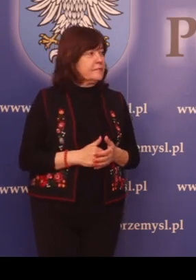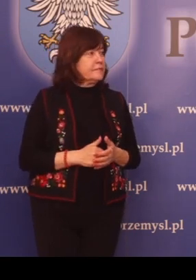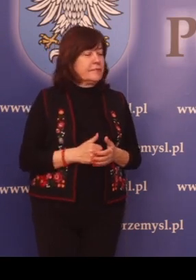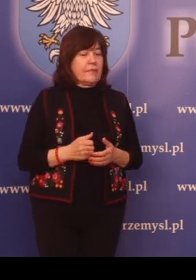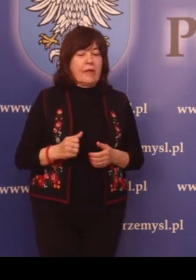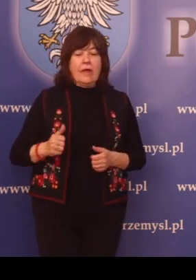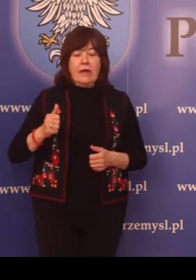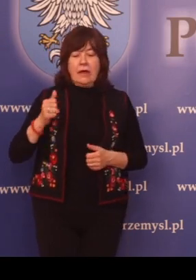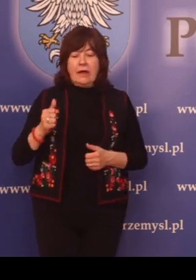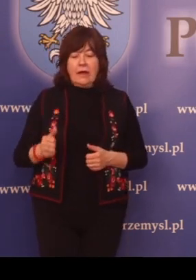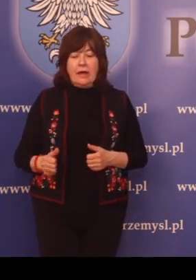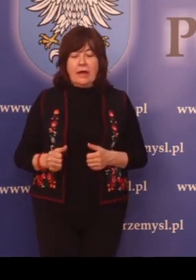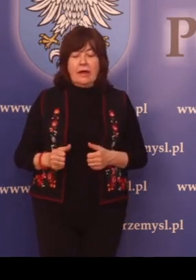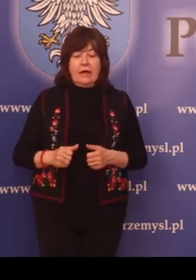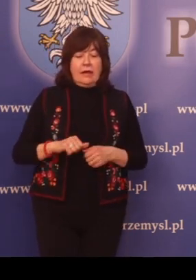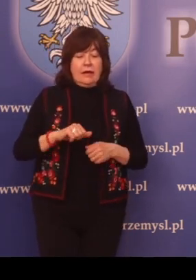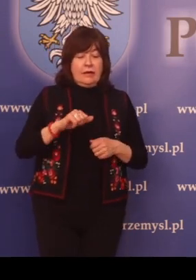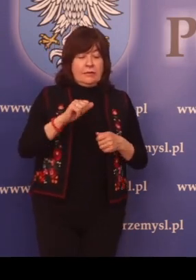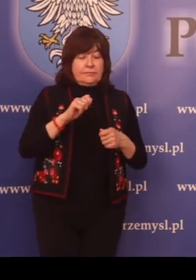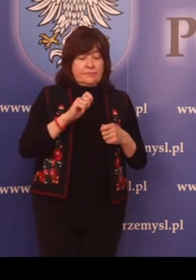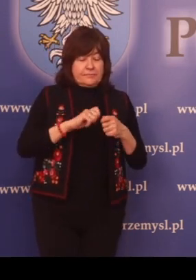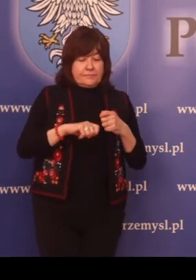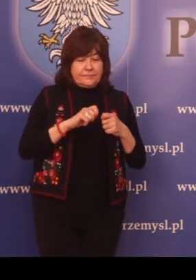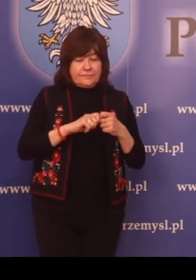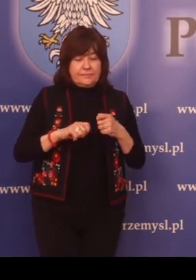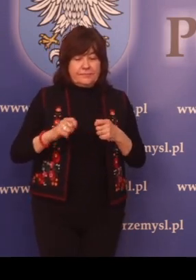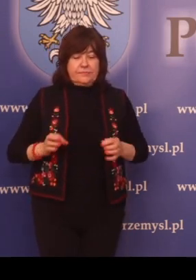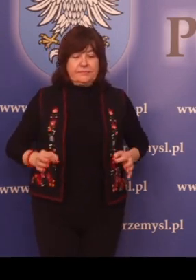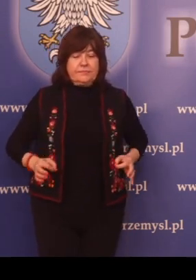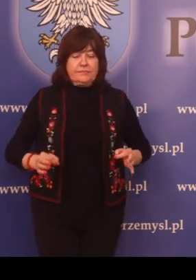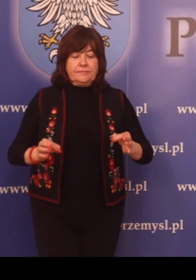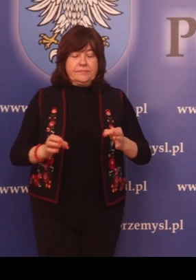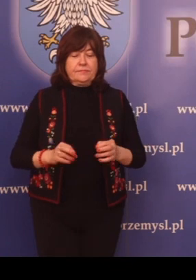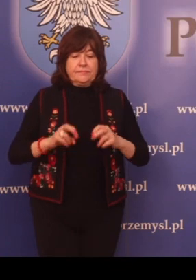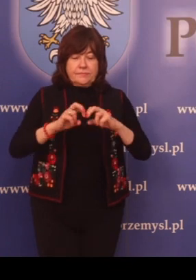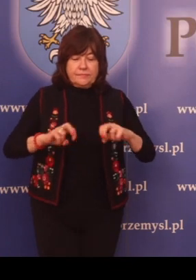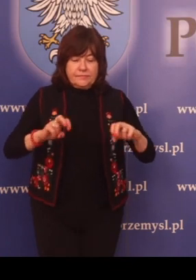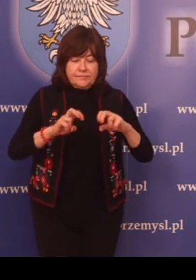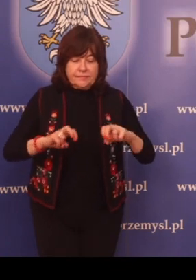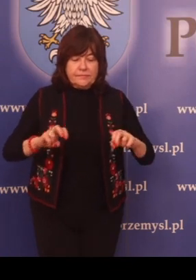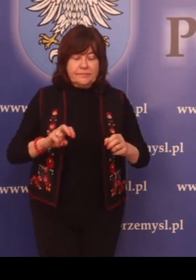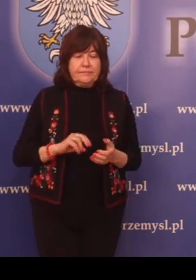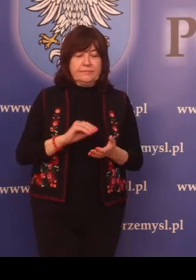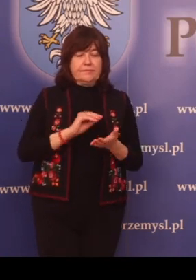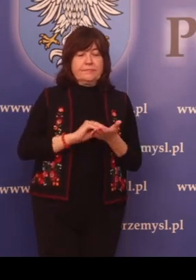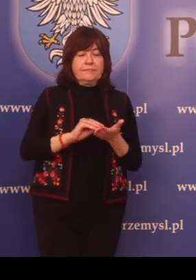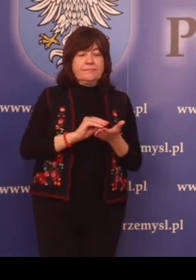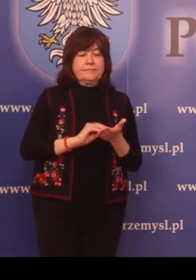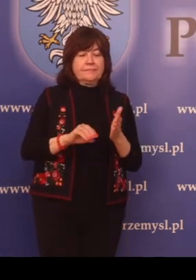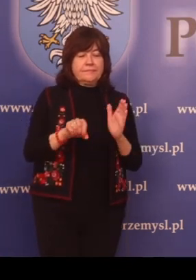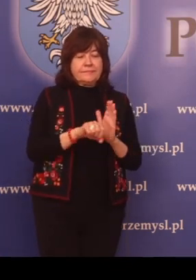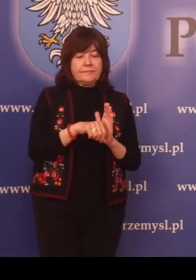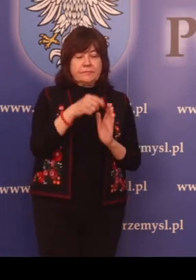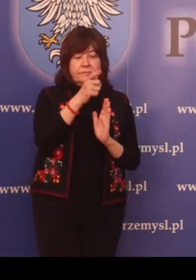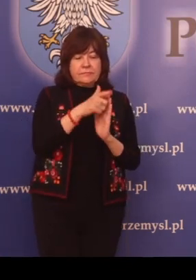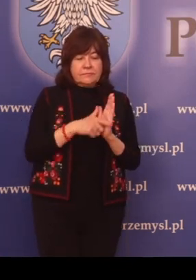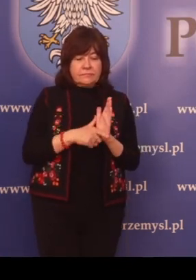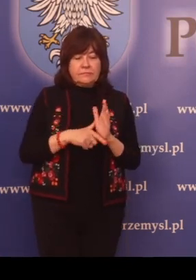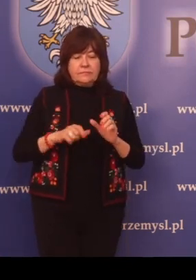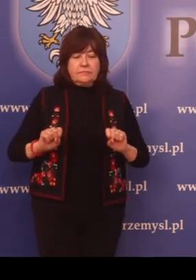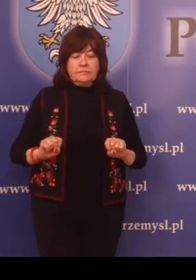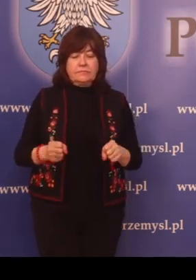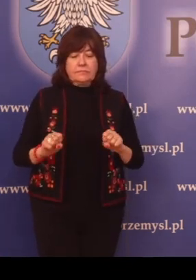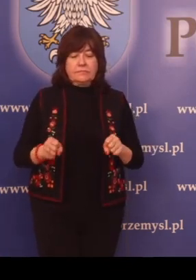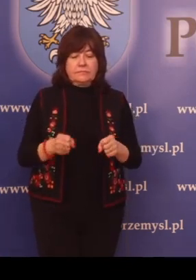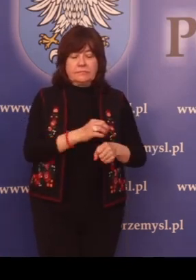Stacje kontroli pojazdów i diagności. Wpisanie do rejestru przedsiębiorców